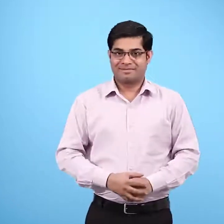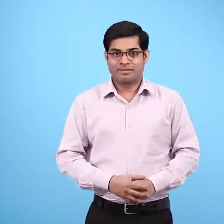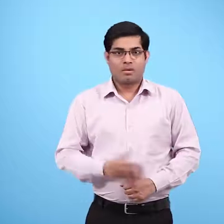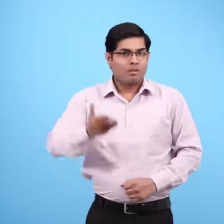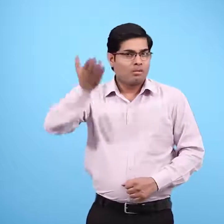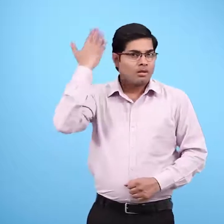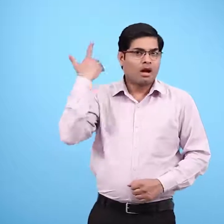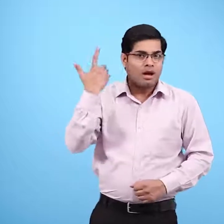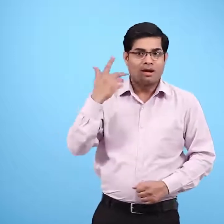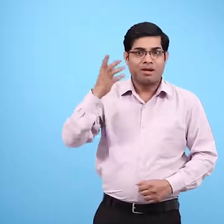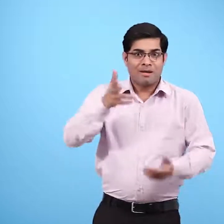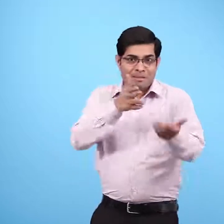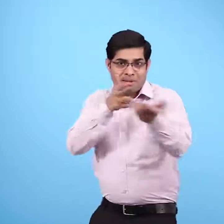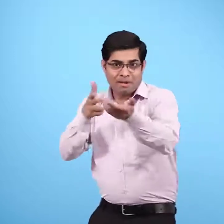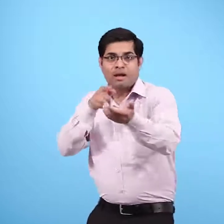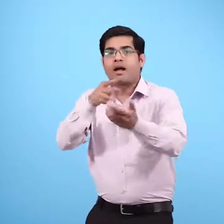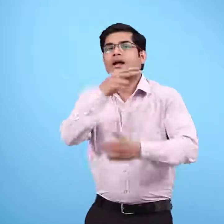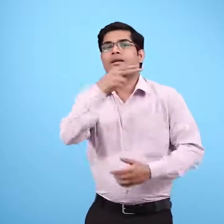मार्टिन नाम का एक फौजी